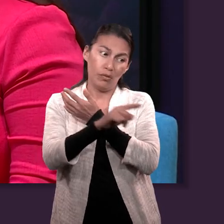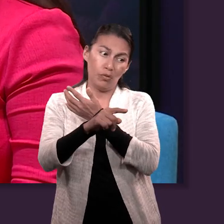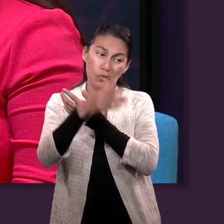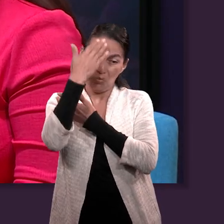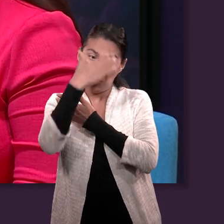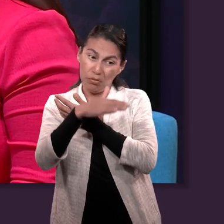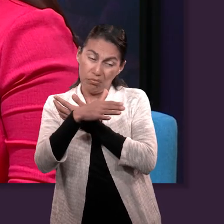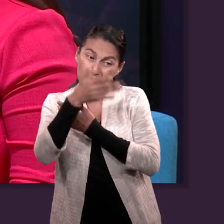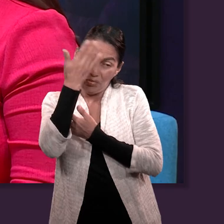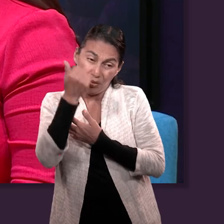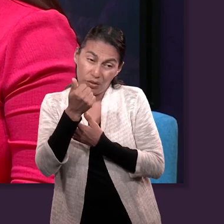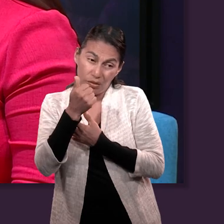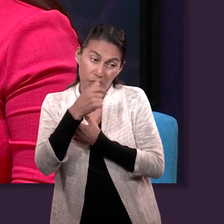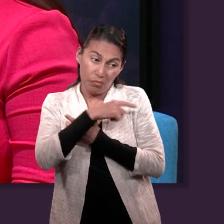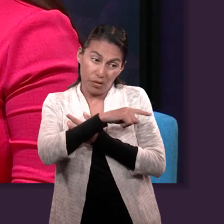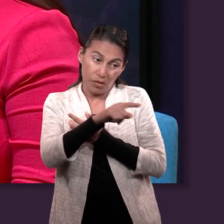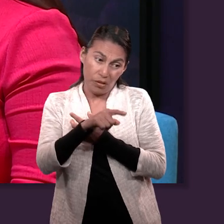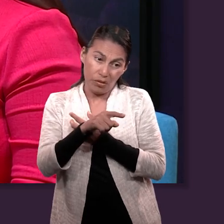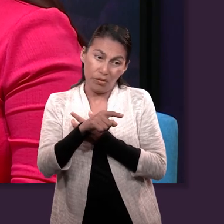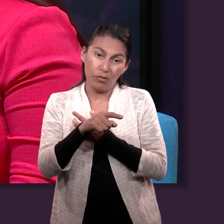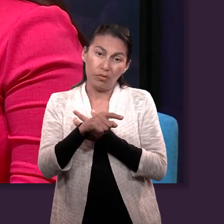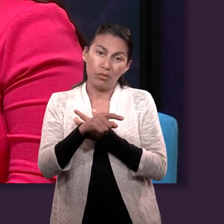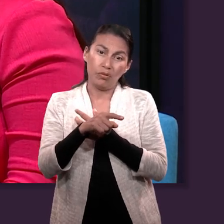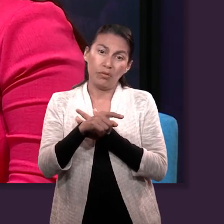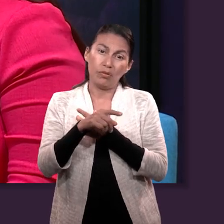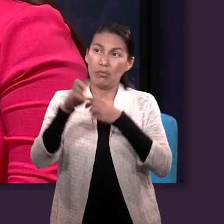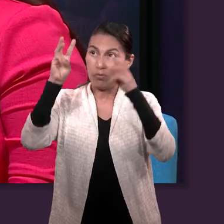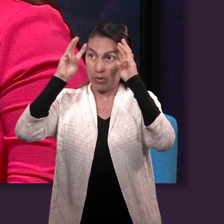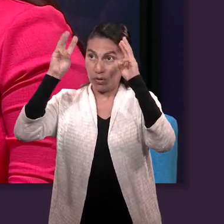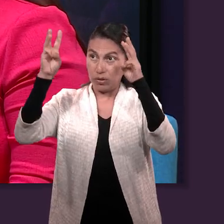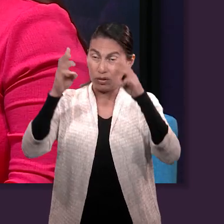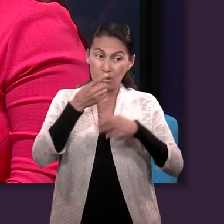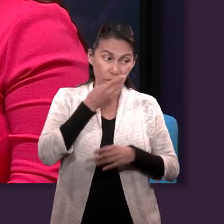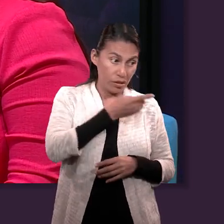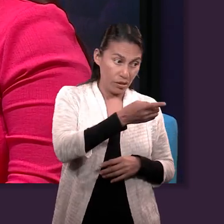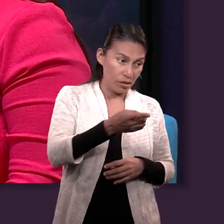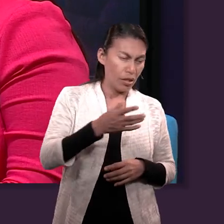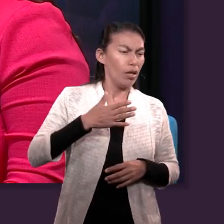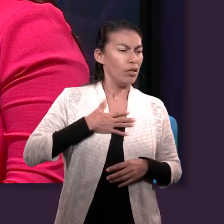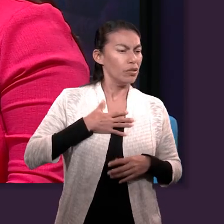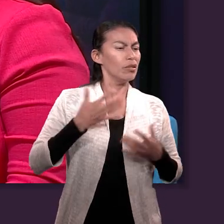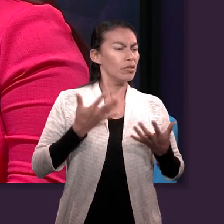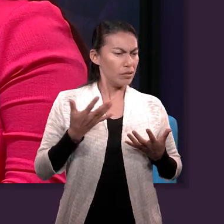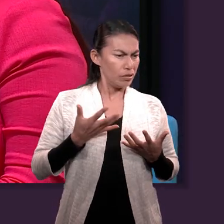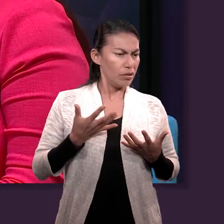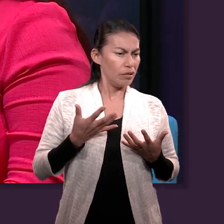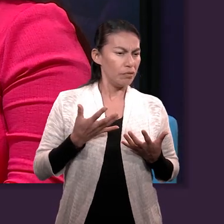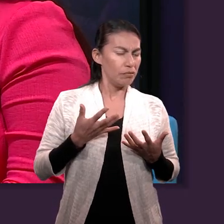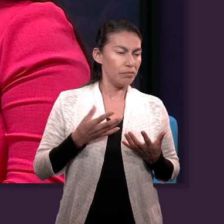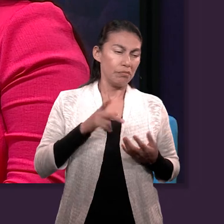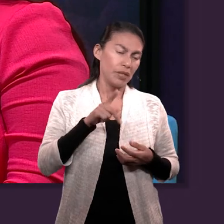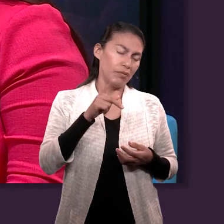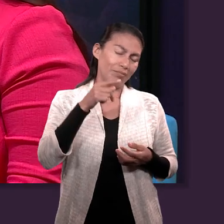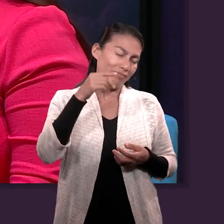creo que si el pueblo hubiera, o sea, si Moisés hubiera bajado, les hubiera dicho, saben lo que yo hice por ustedes, que no era el caso de Moisés,